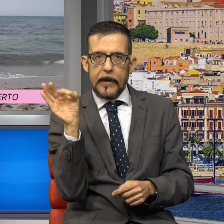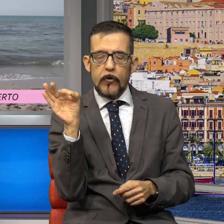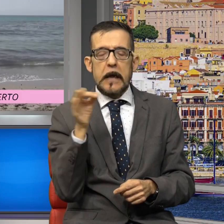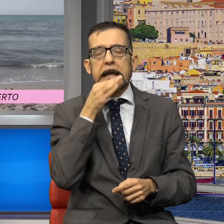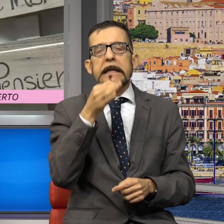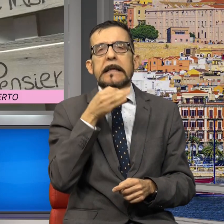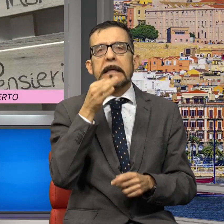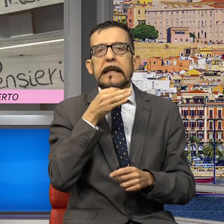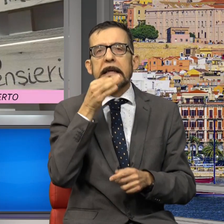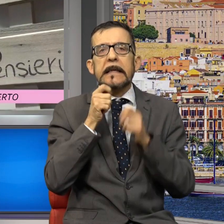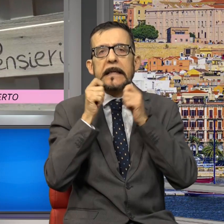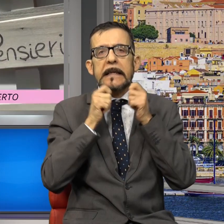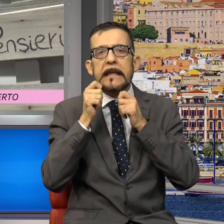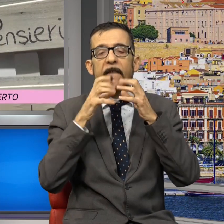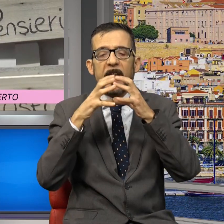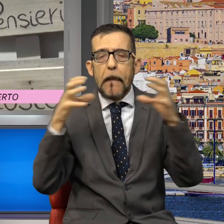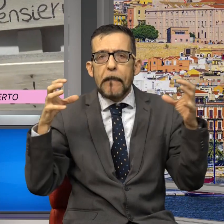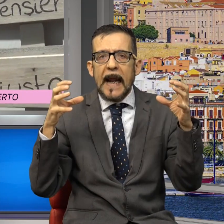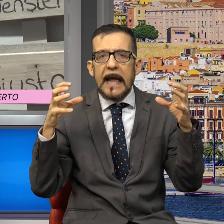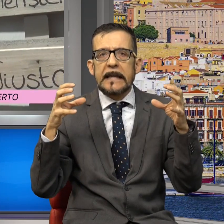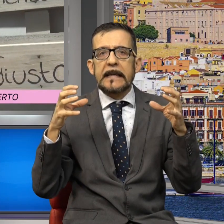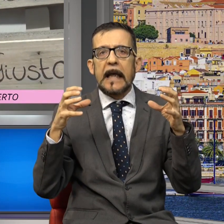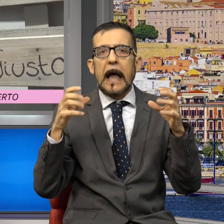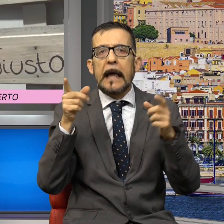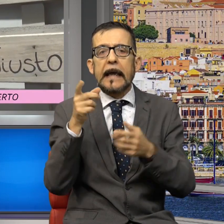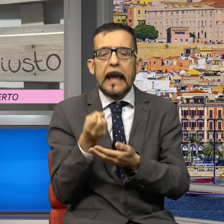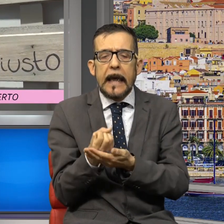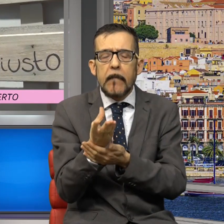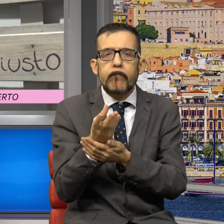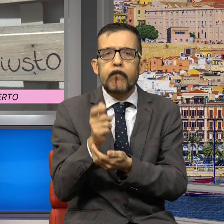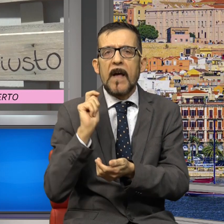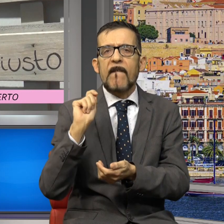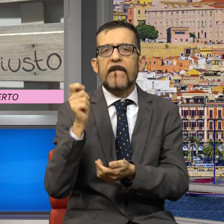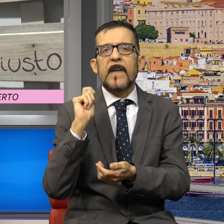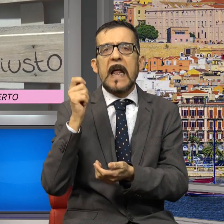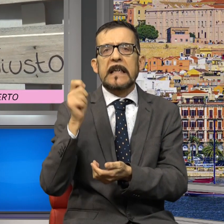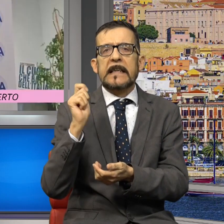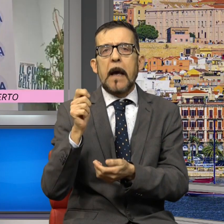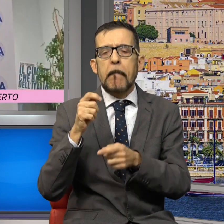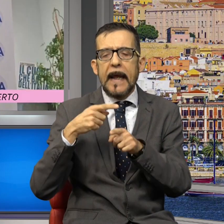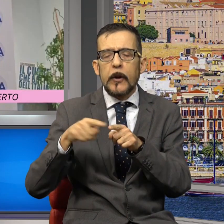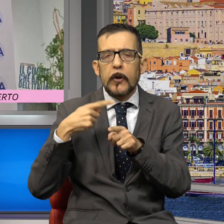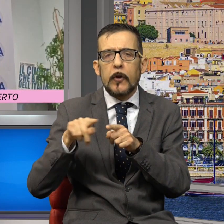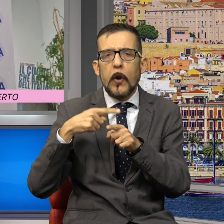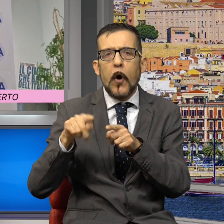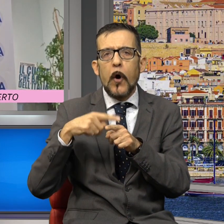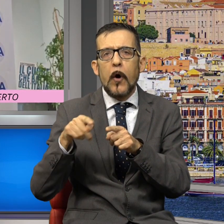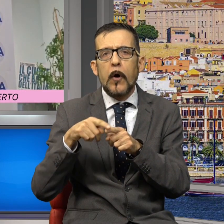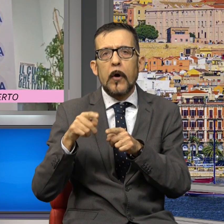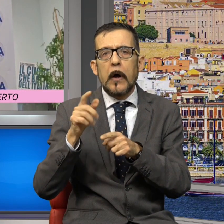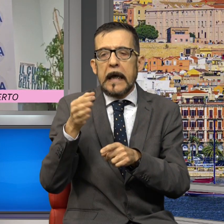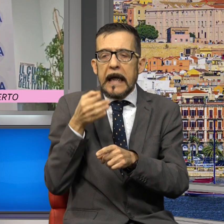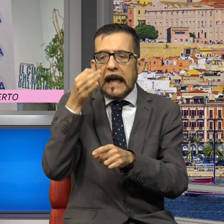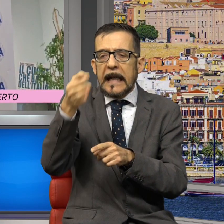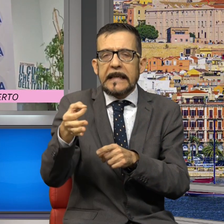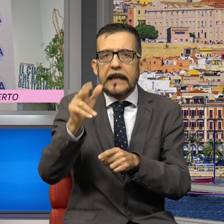un'impresa del settore del turismo che accende un finanziamento a breve per liquidità da rendere in tre